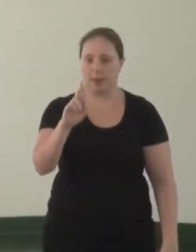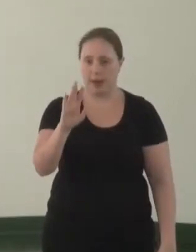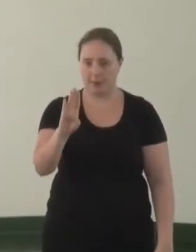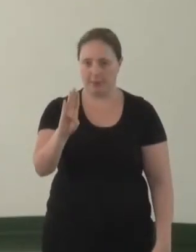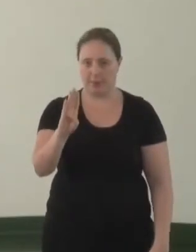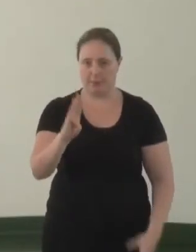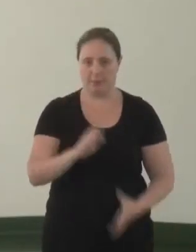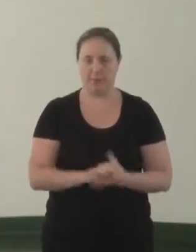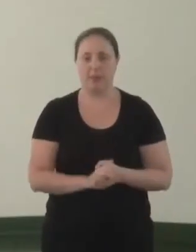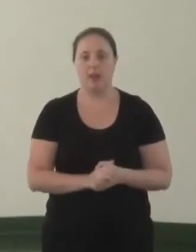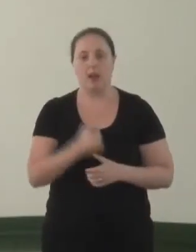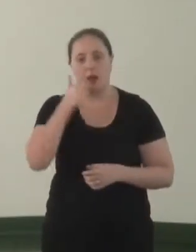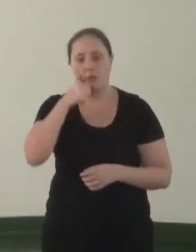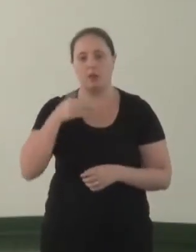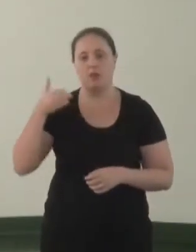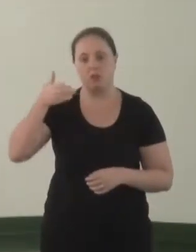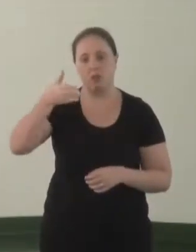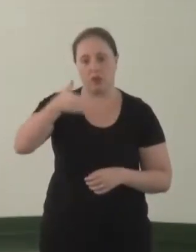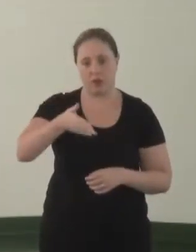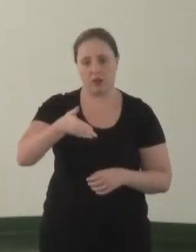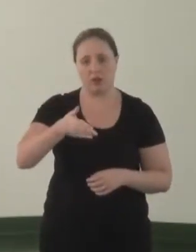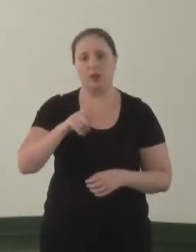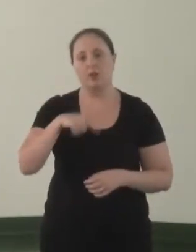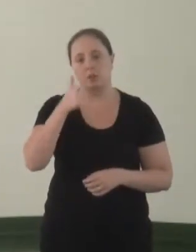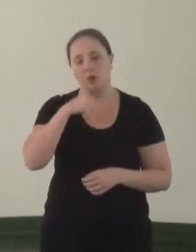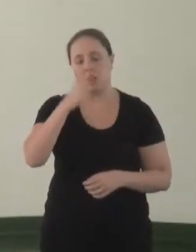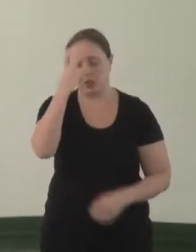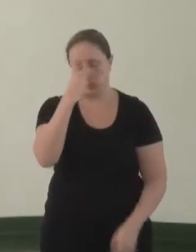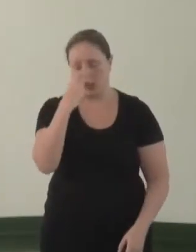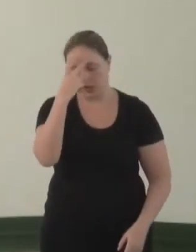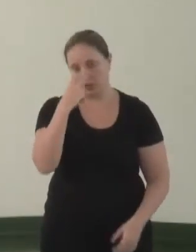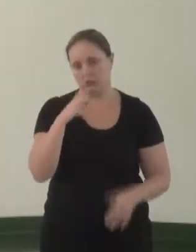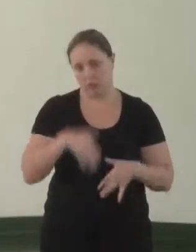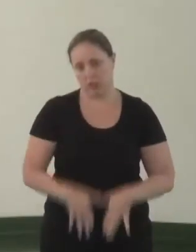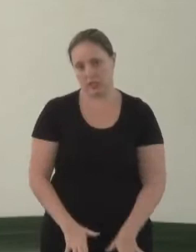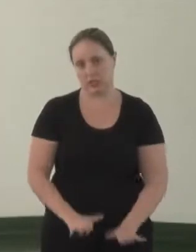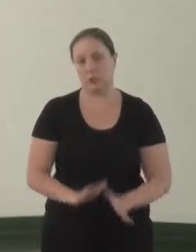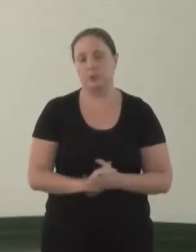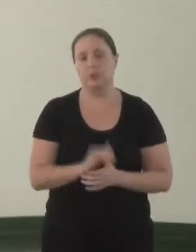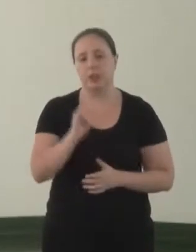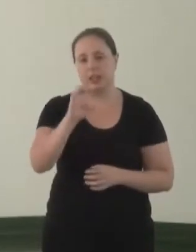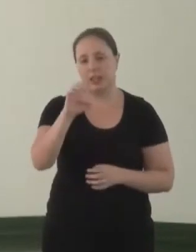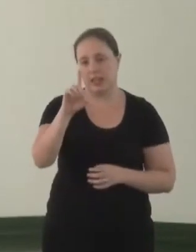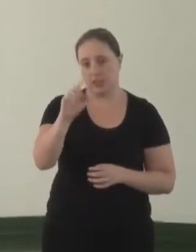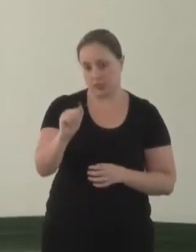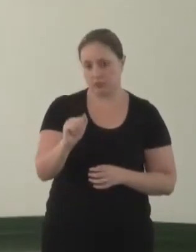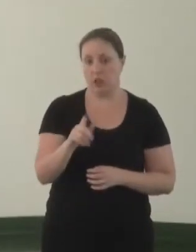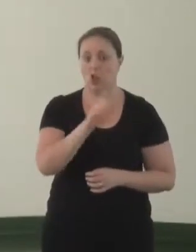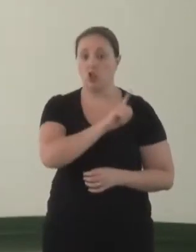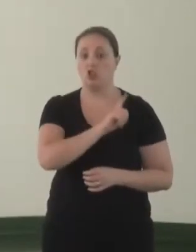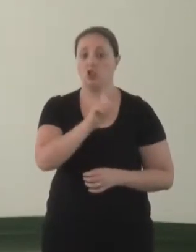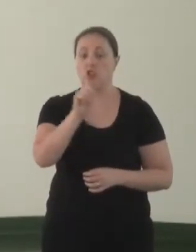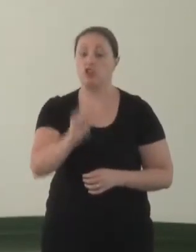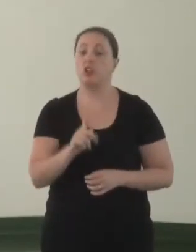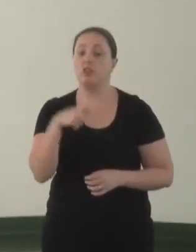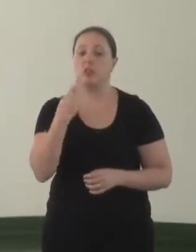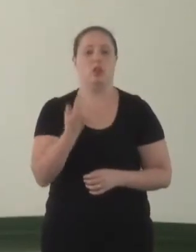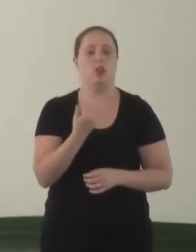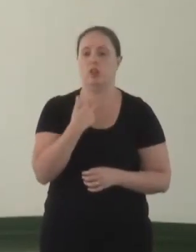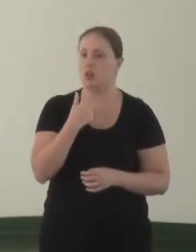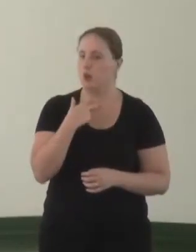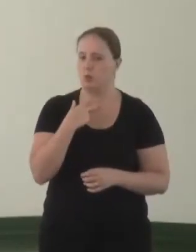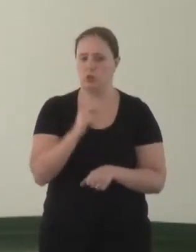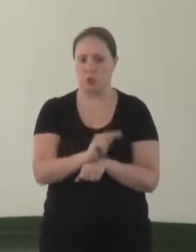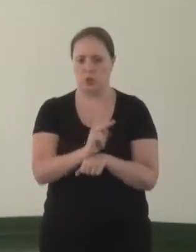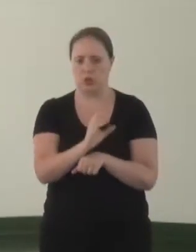no banco, ela é cega de nascença, da Unieda, e o gerente falou que ela não poderia administrar